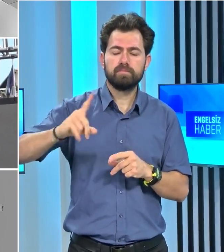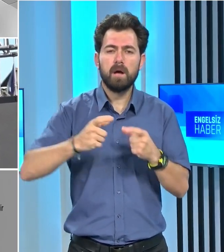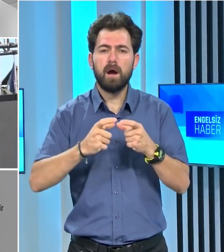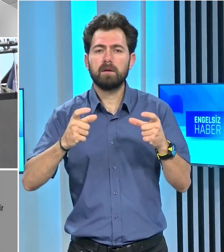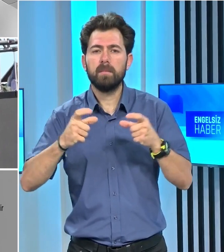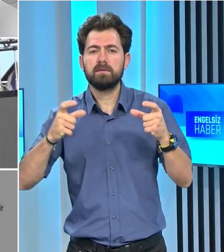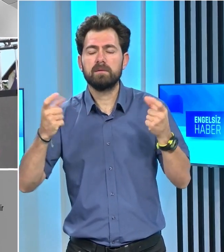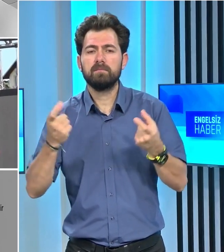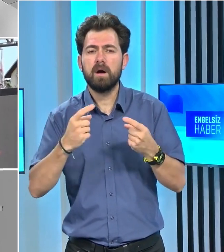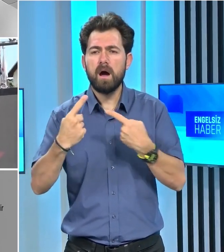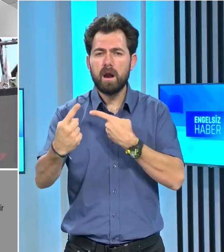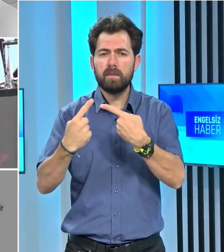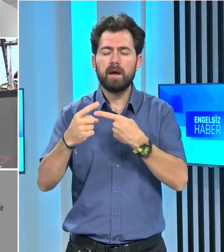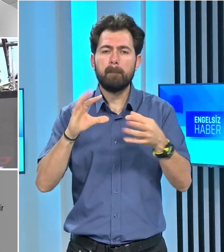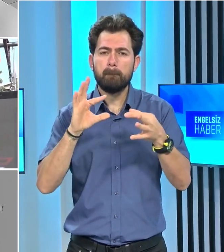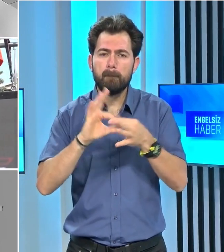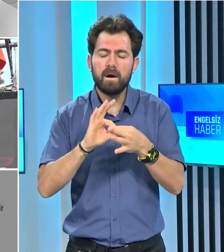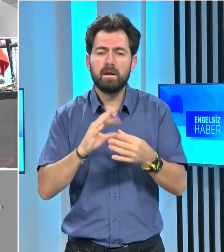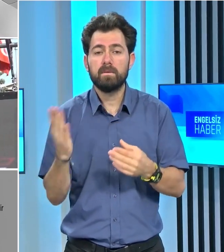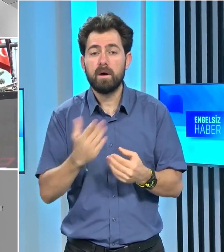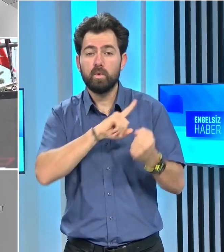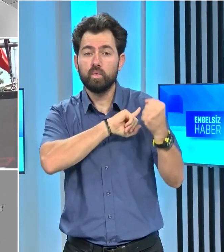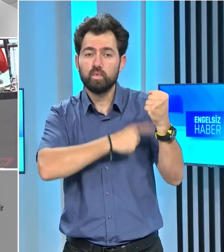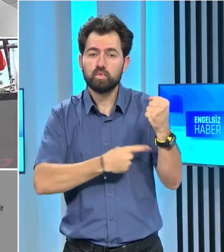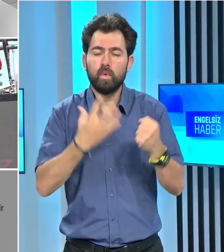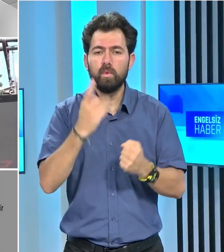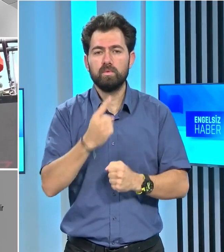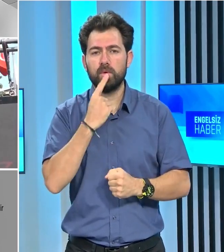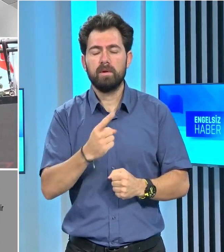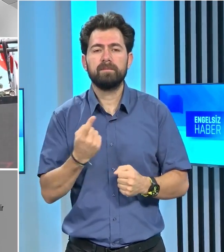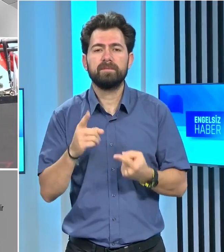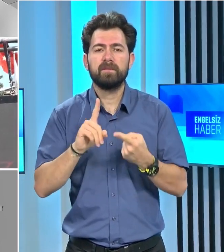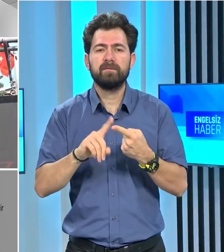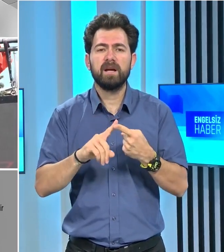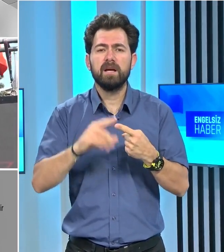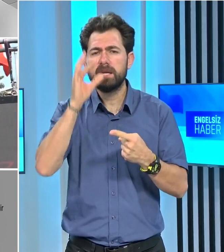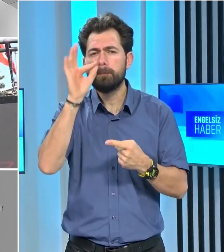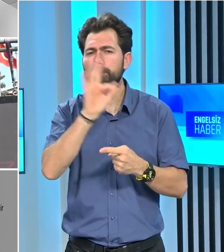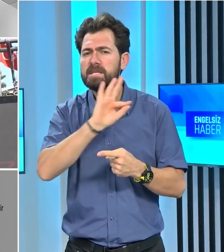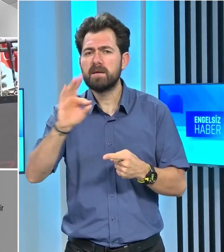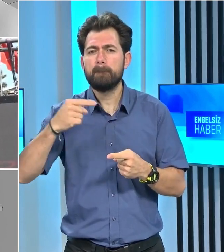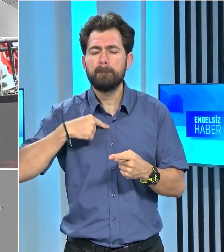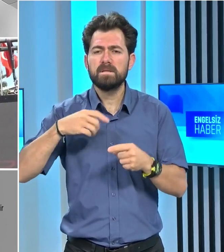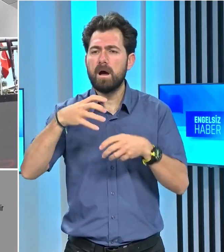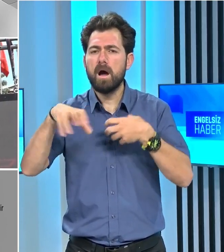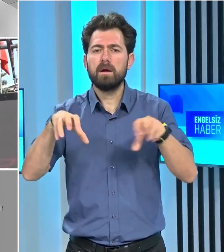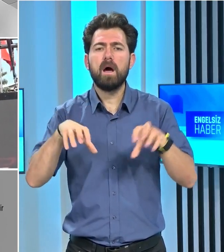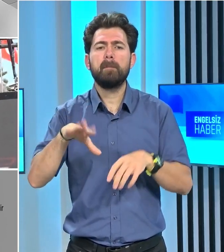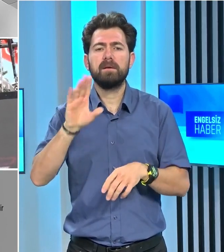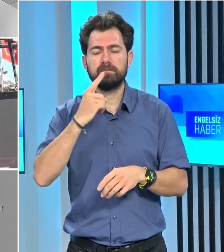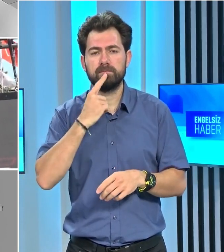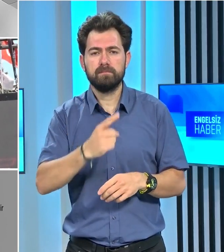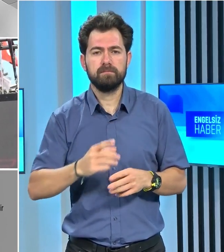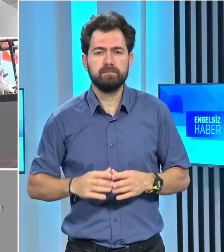artmasıyla aradaki bağların daha da güçlendiğini kaydetti ve kimse bizi koparamaz,